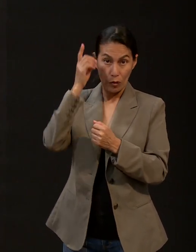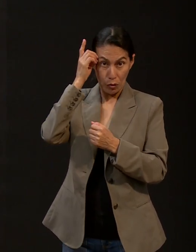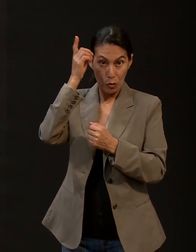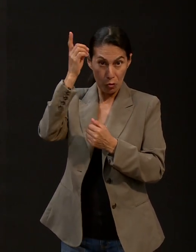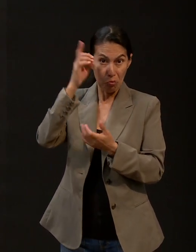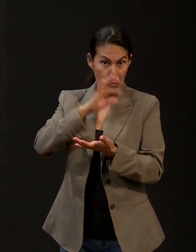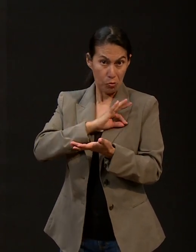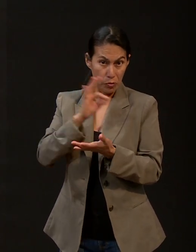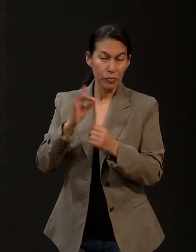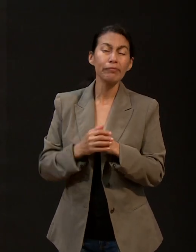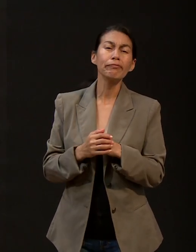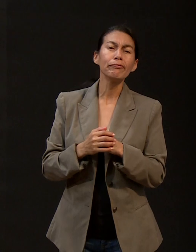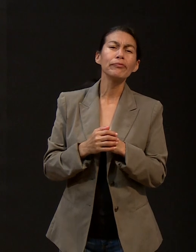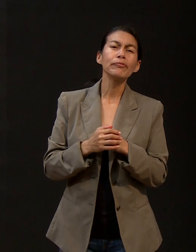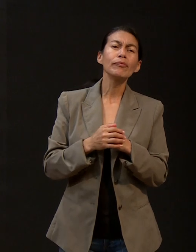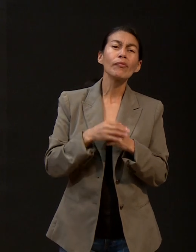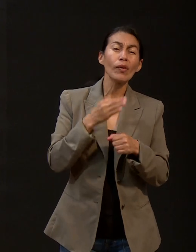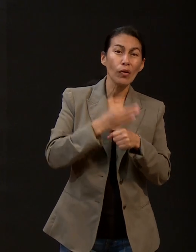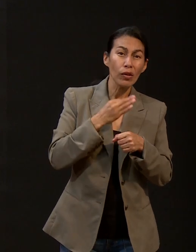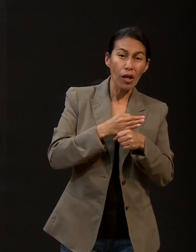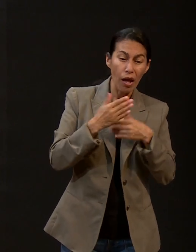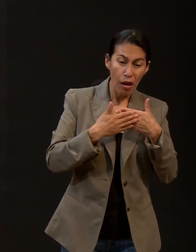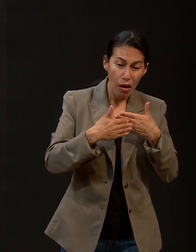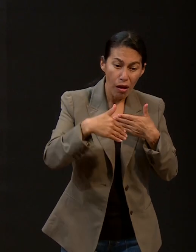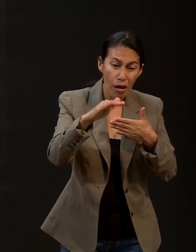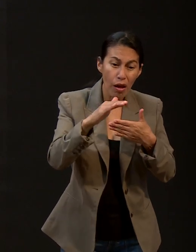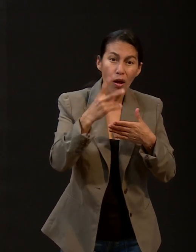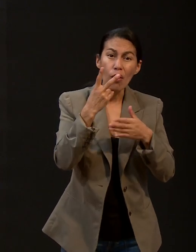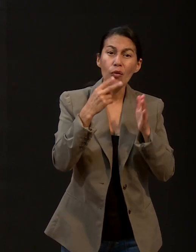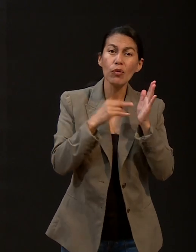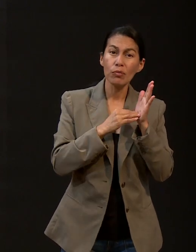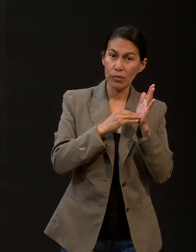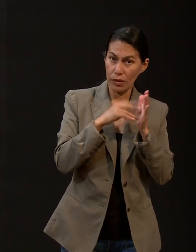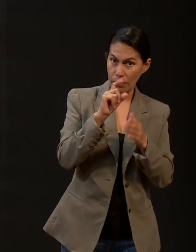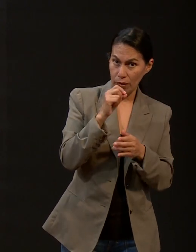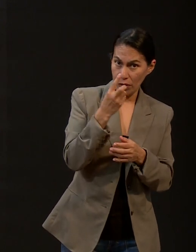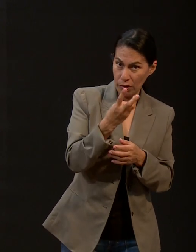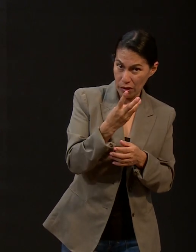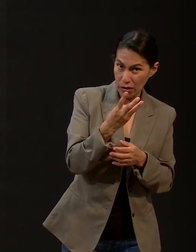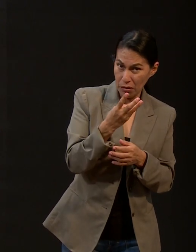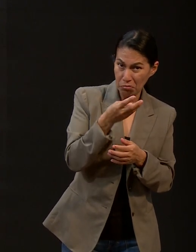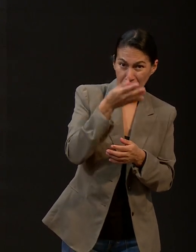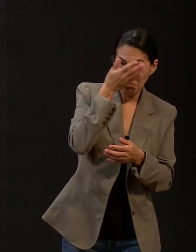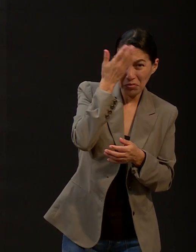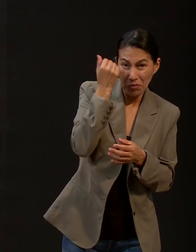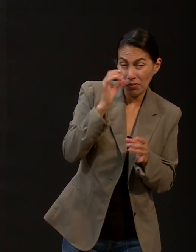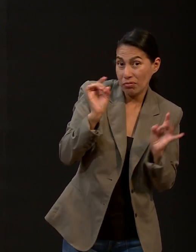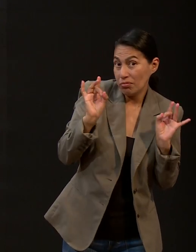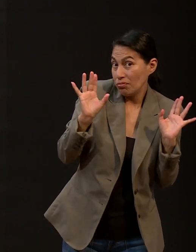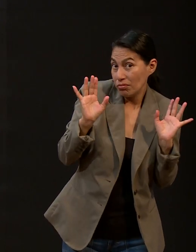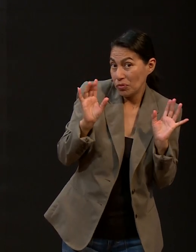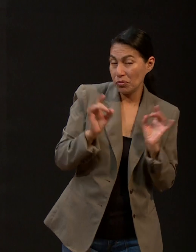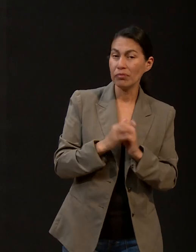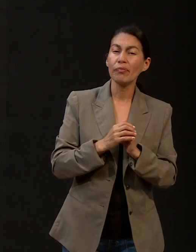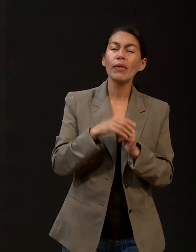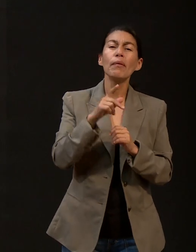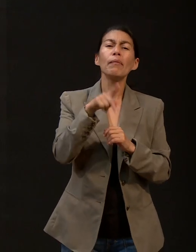Recuerda, no sabemos lo que va a venir en este 2023, pero sí sabemos en las manos de quién estamos,